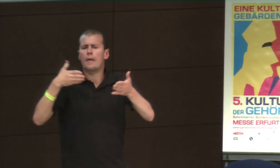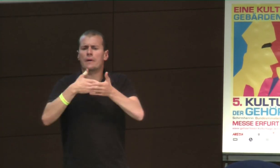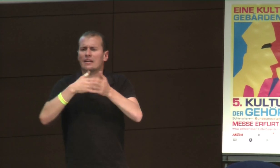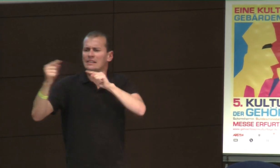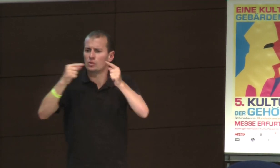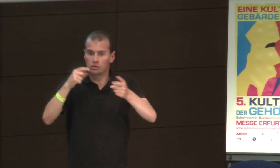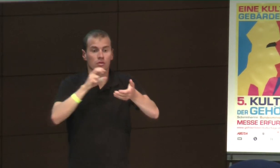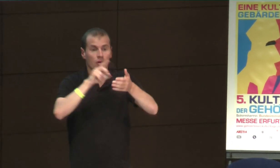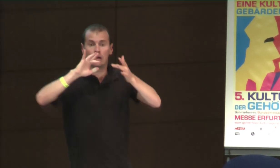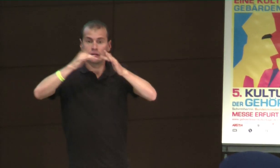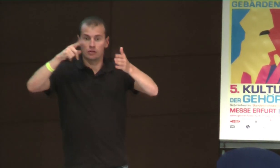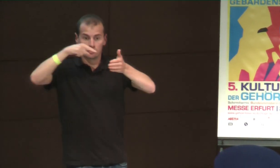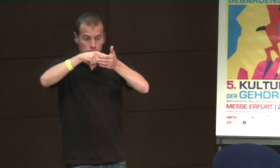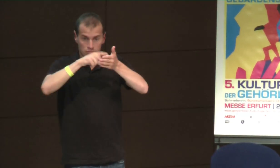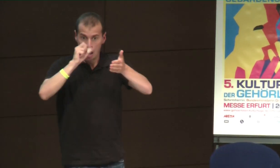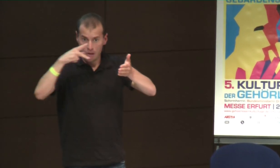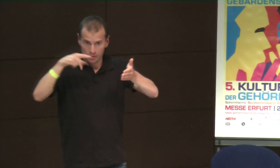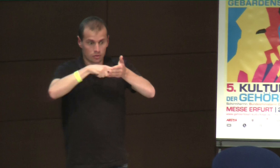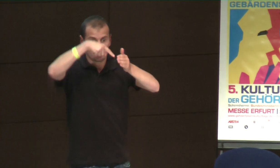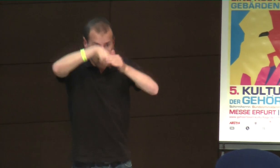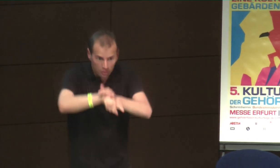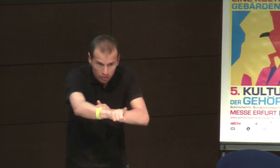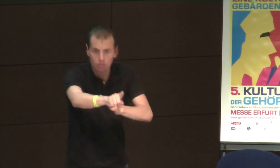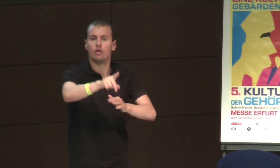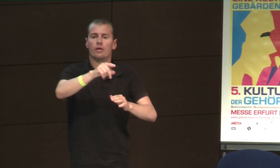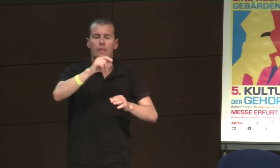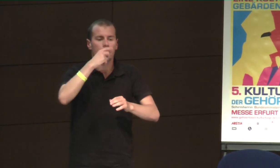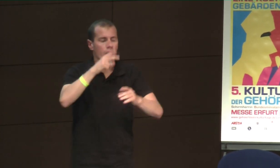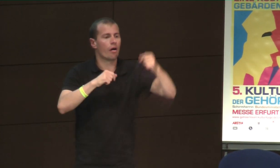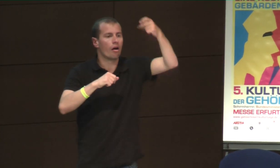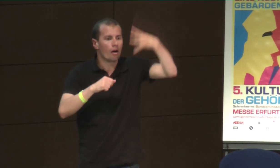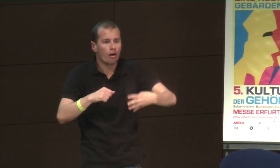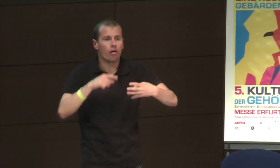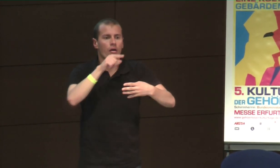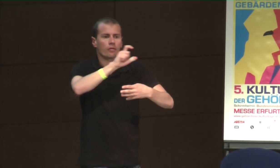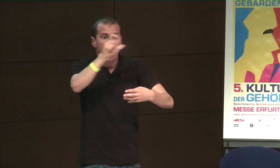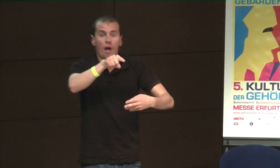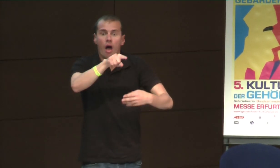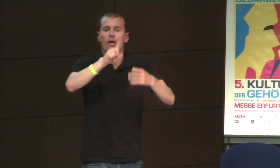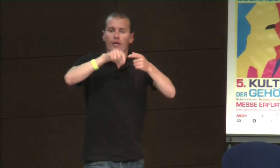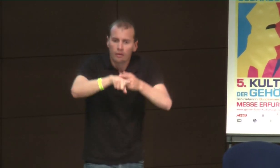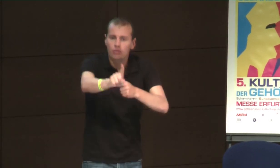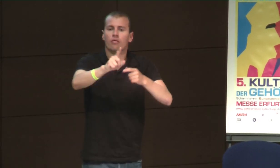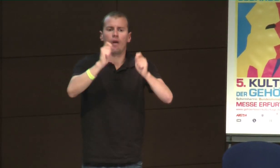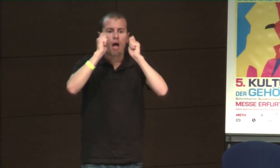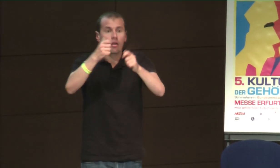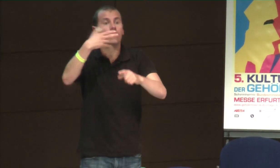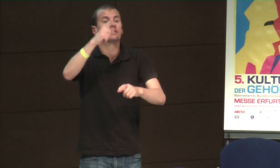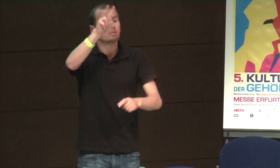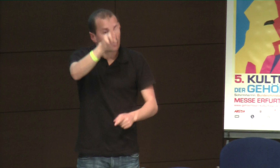und dass man dann quasi, dass man bei einer App einbietet, wo man dann sehen kann, ja, da gibt es verschiedene Themen, da kann man